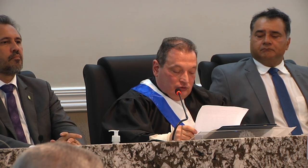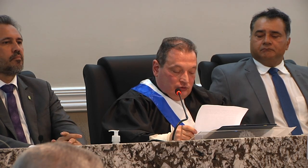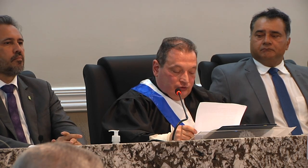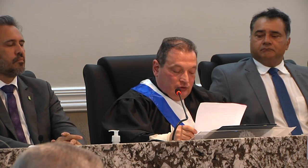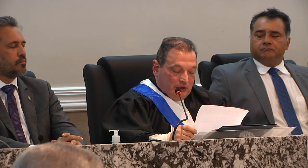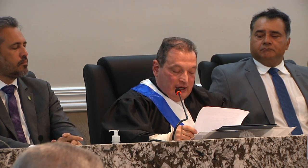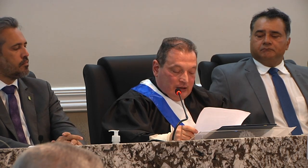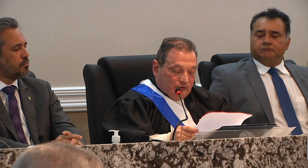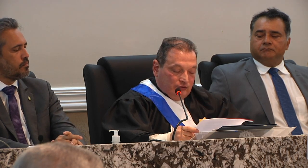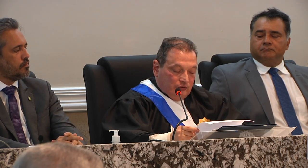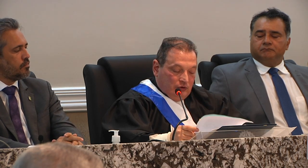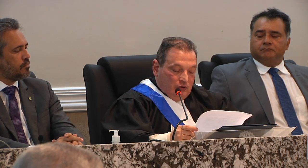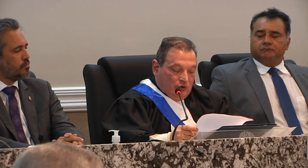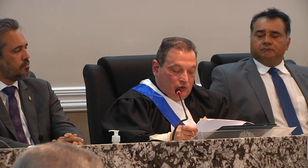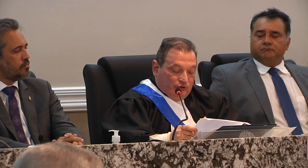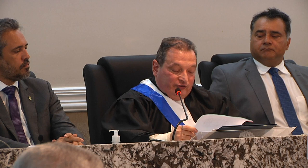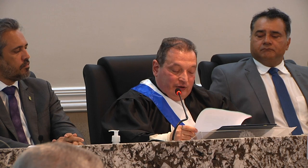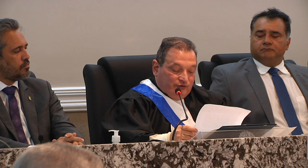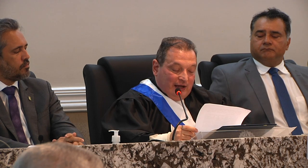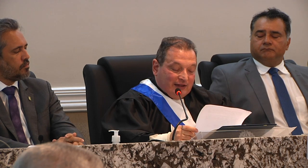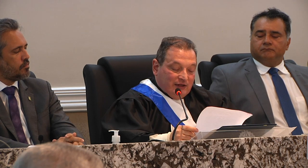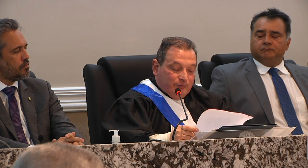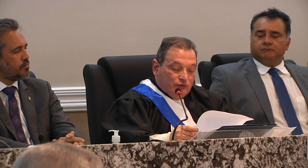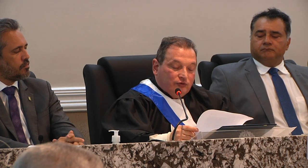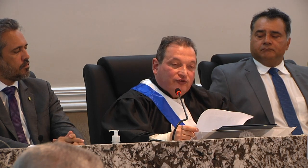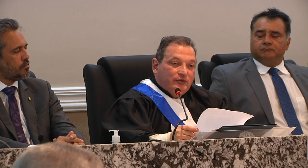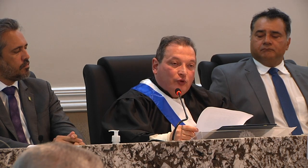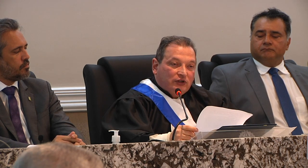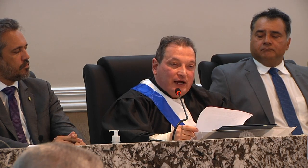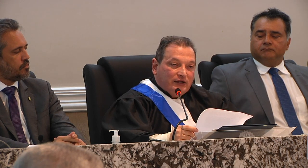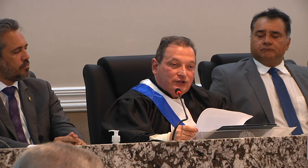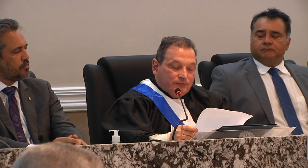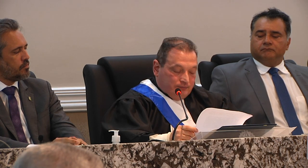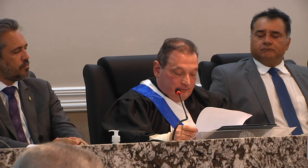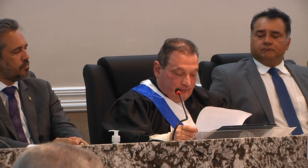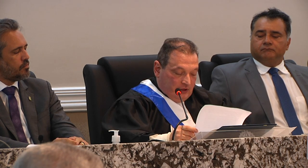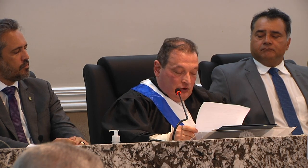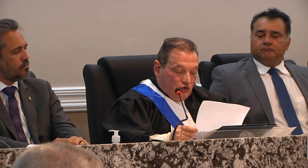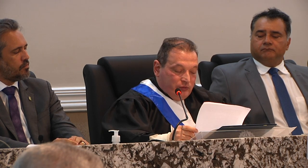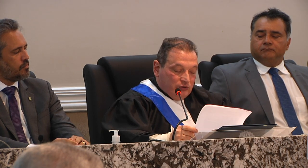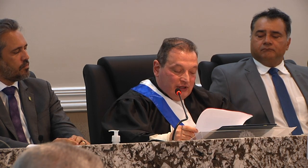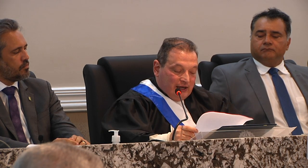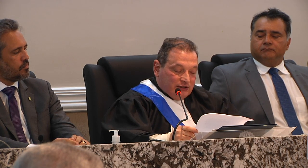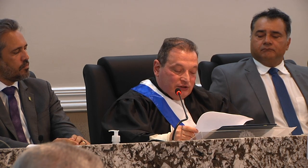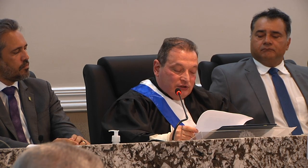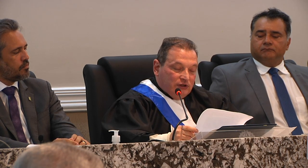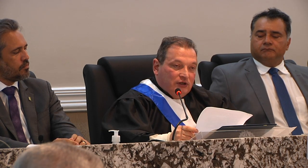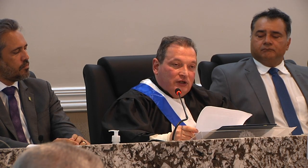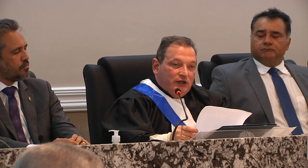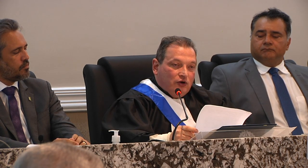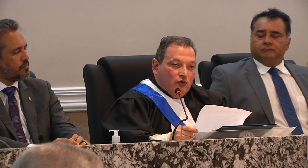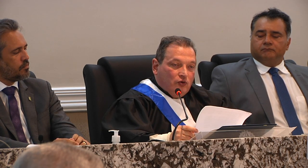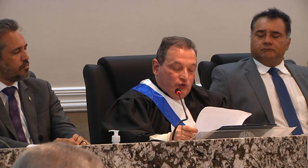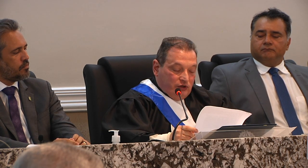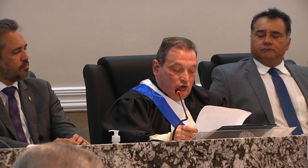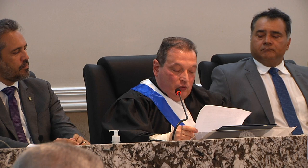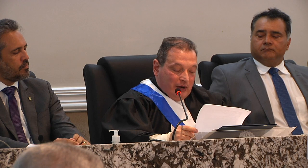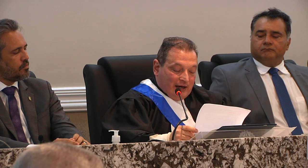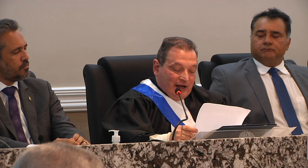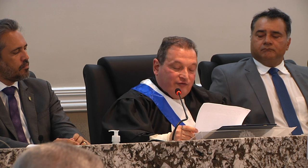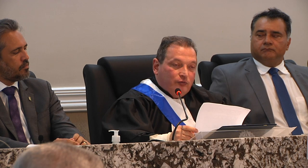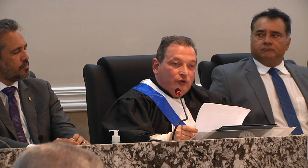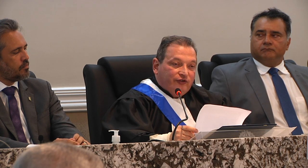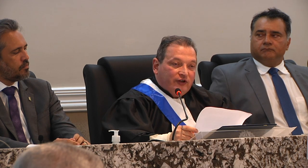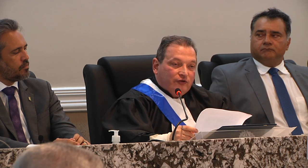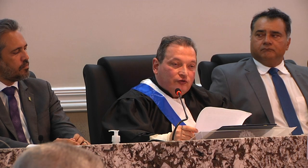doutor João Carlos com seus com seus atributos de bondade humildade e com o